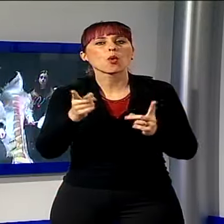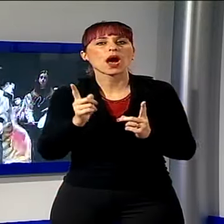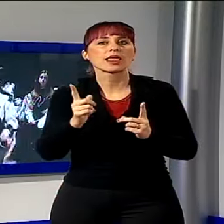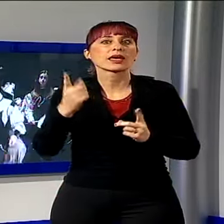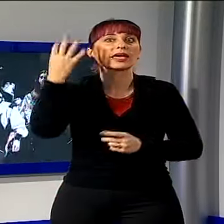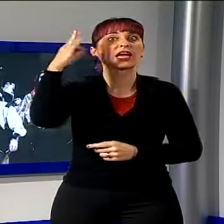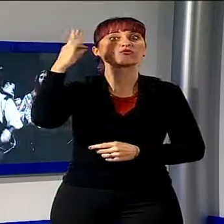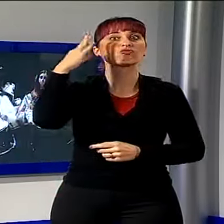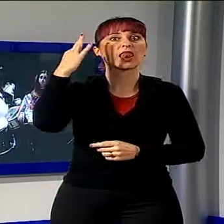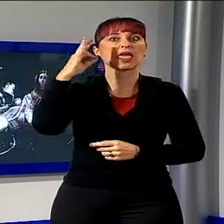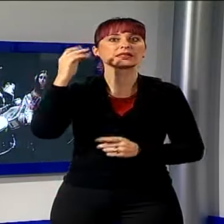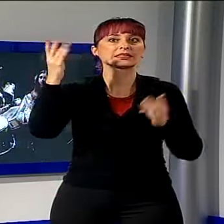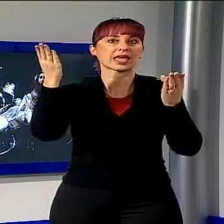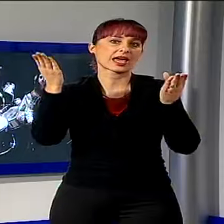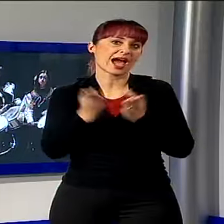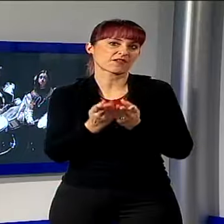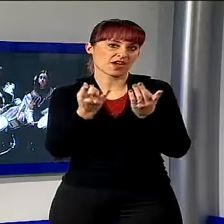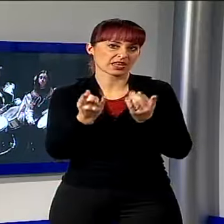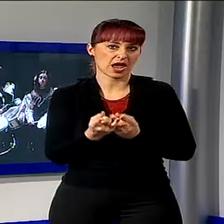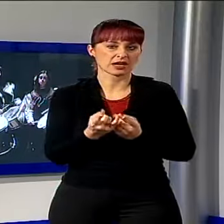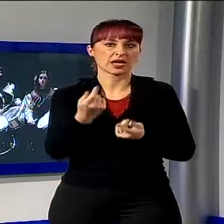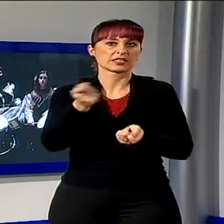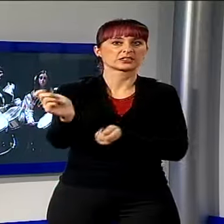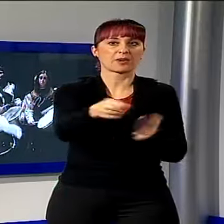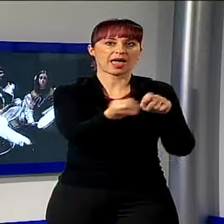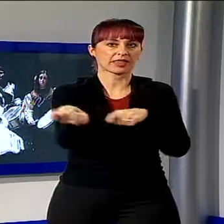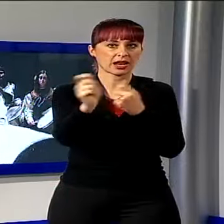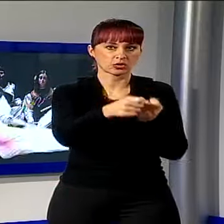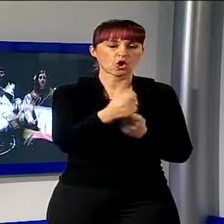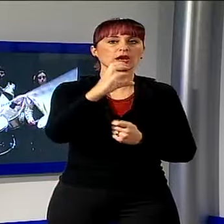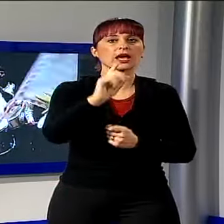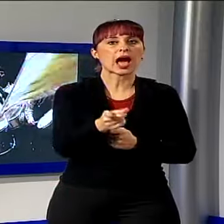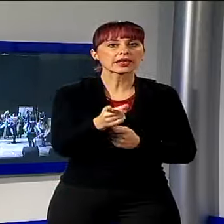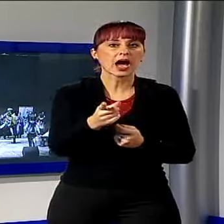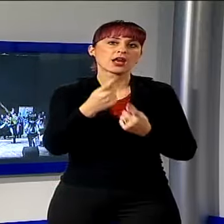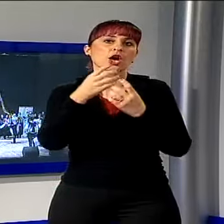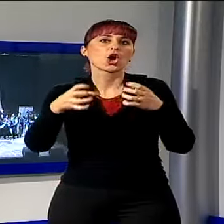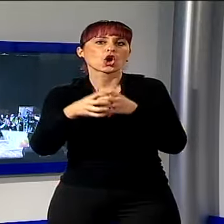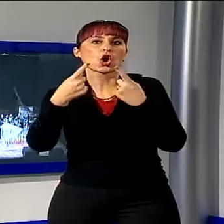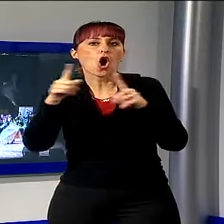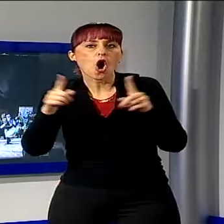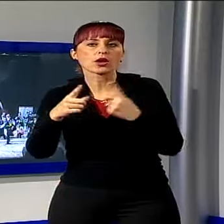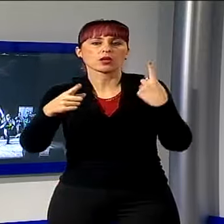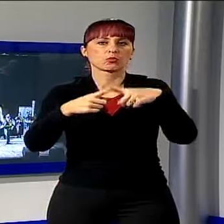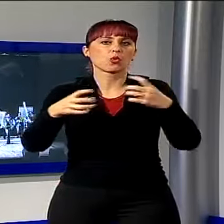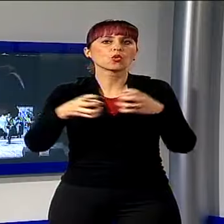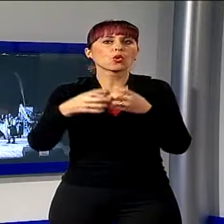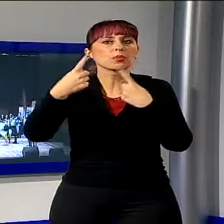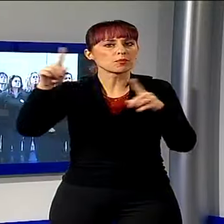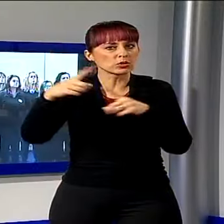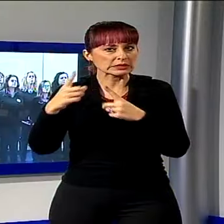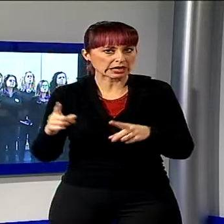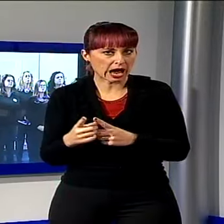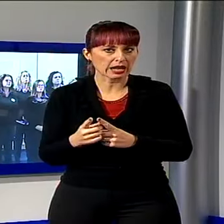eccellenze della Garfagnana. Gli sbandieratori di Gallicano, la Muffrina, vari cori e gruppi musicali. Insomma la degna